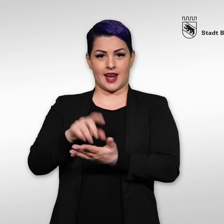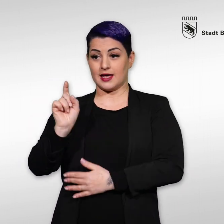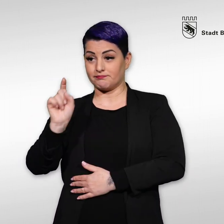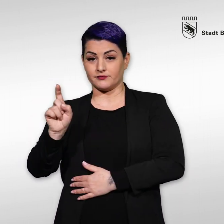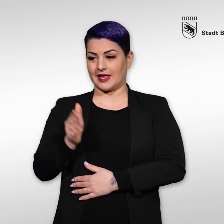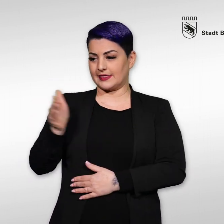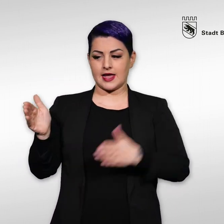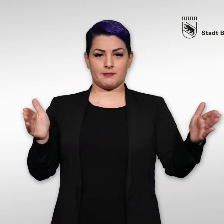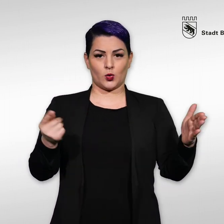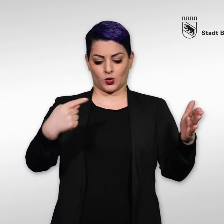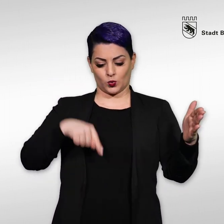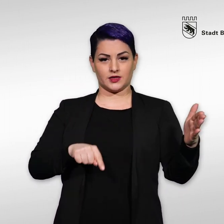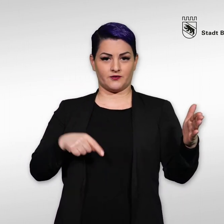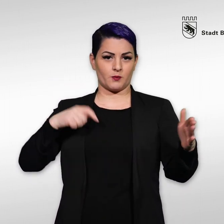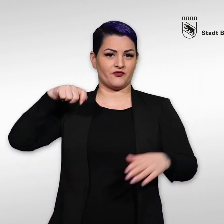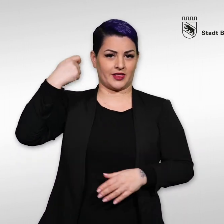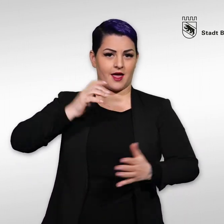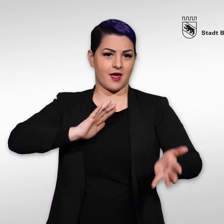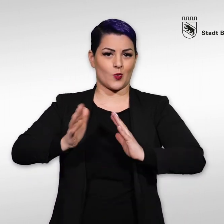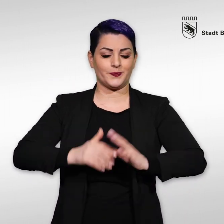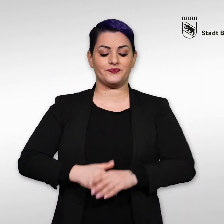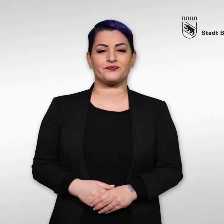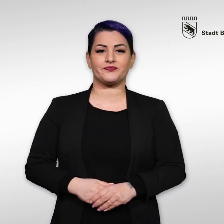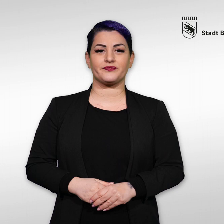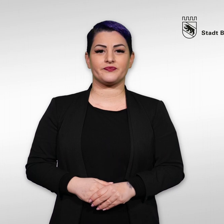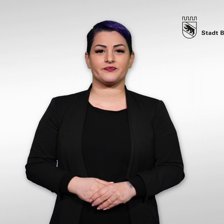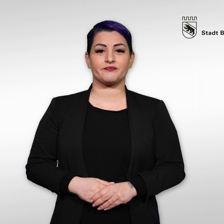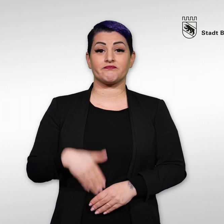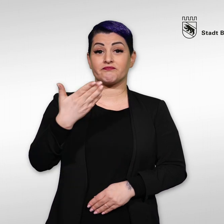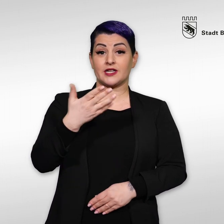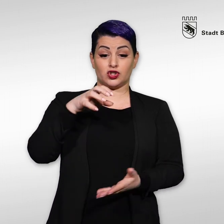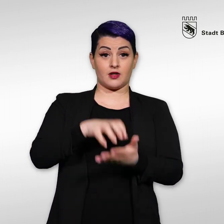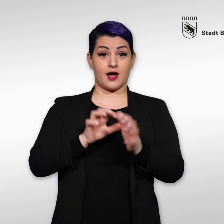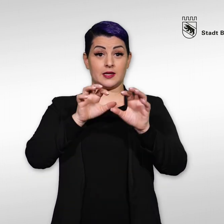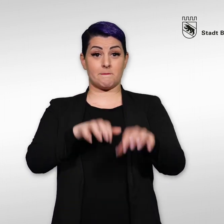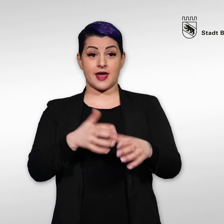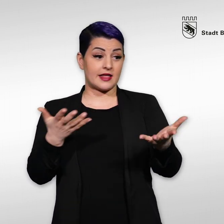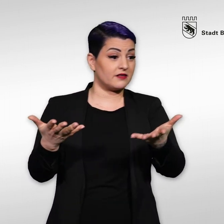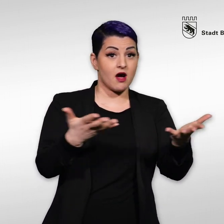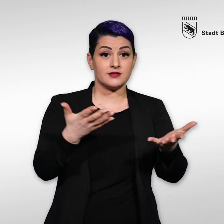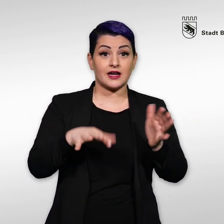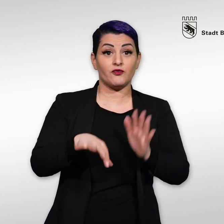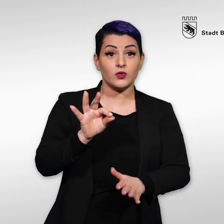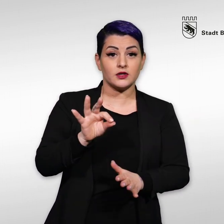Stelle neben oder unter diesem Video. Sie haben etwas in der Stadt Bern gefunden?